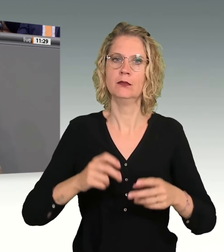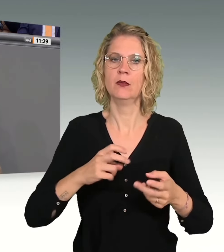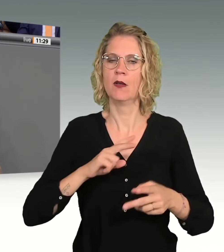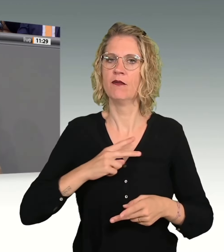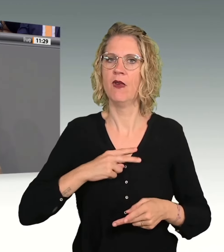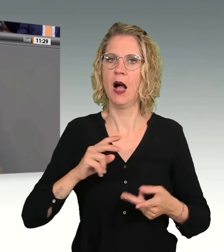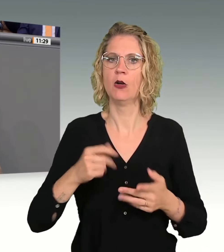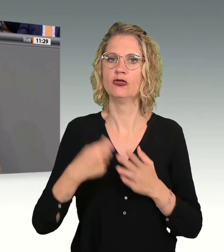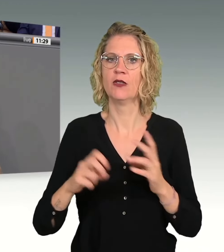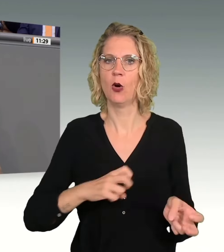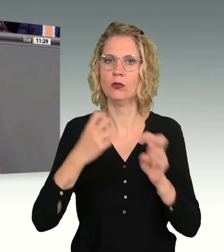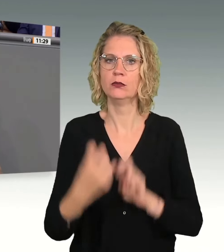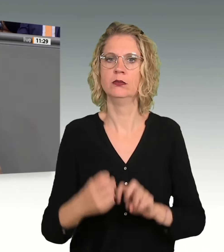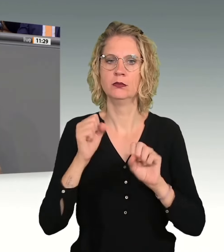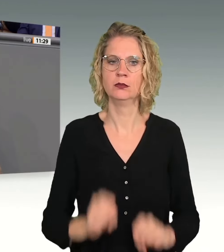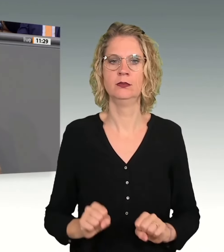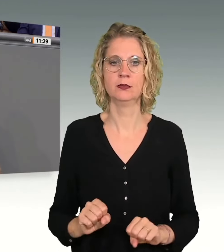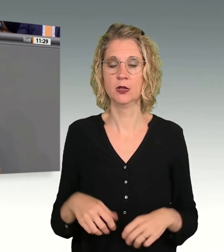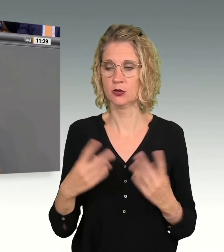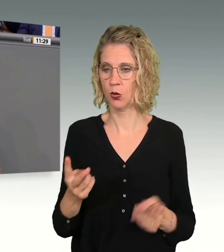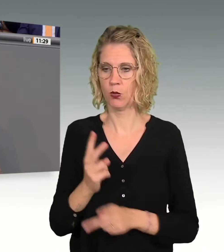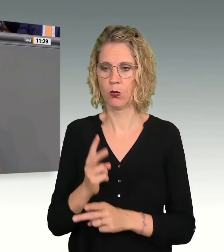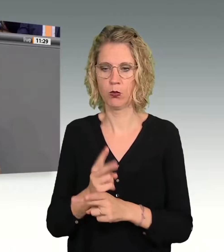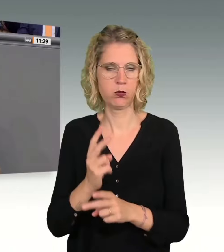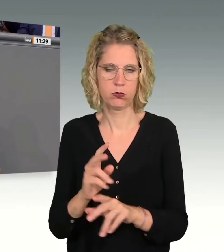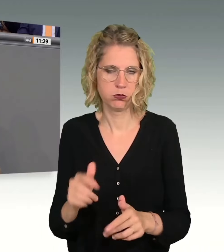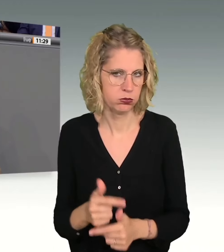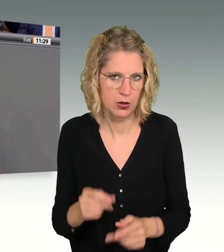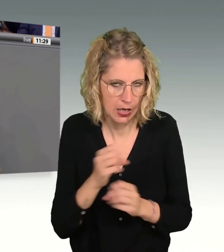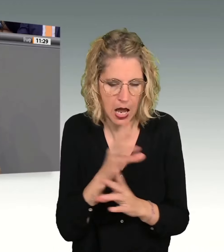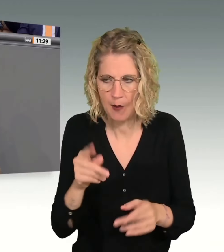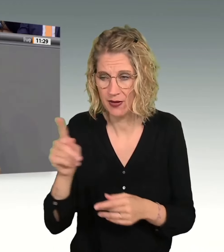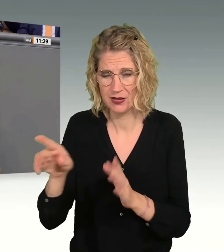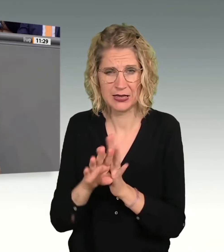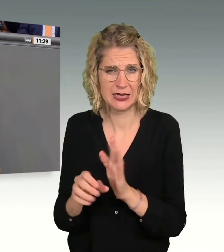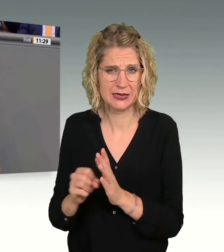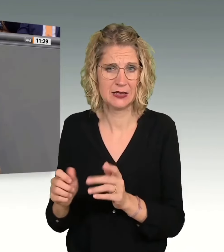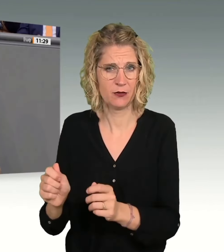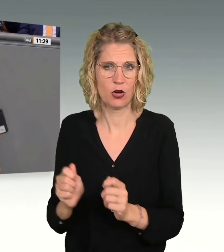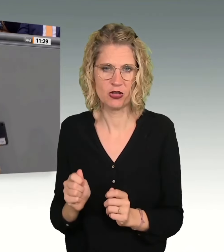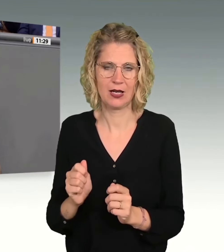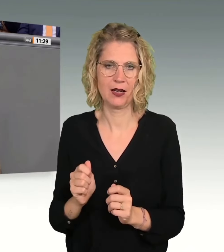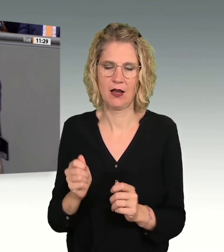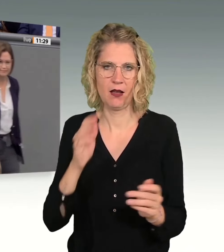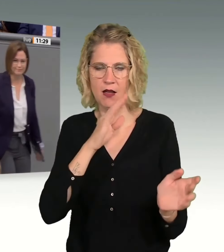So wie es ist, kann es nicht bleiben. Aber mit Ihrem Gesetzesvorschlag befinden Sie sich auf dem Holzweg. Vielen Dank.